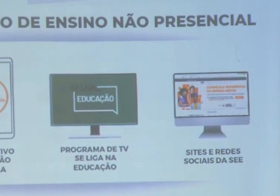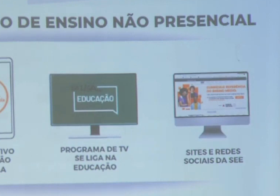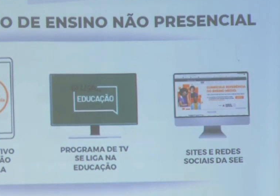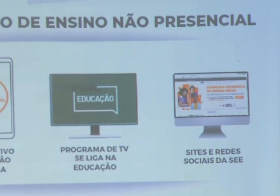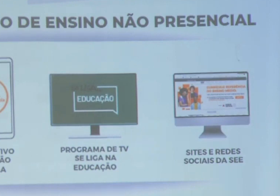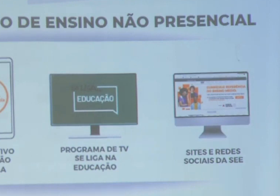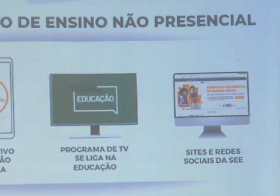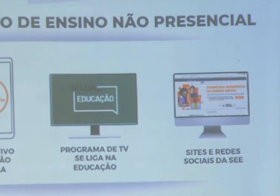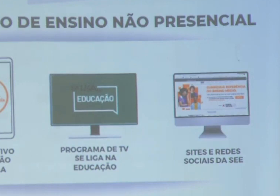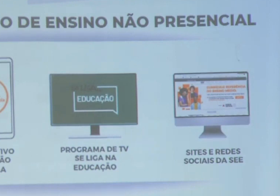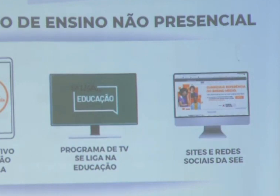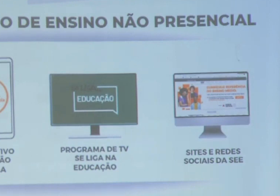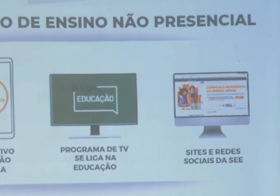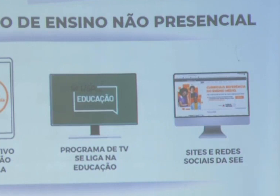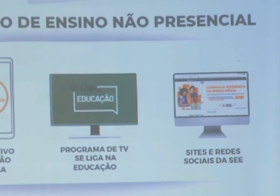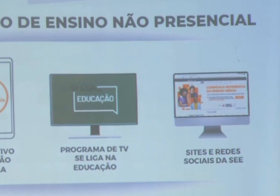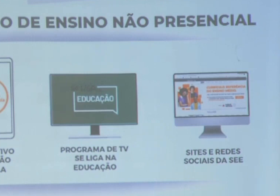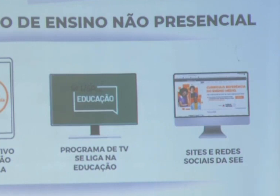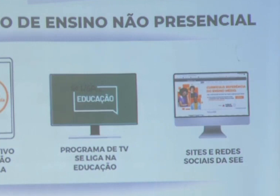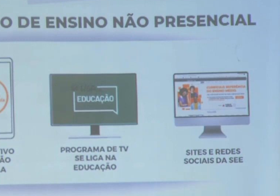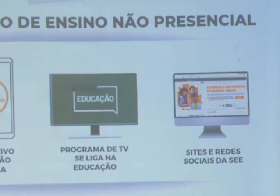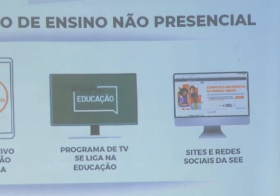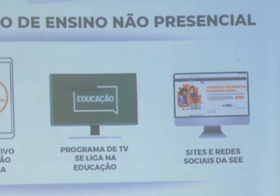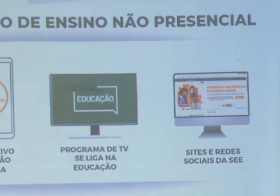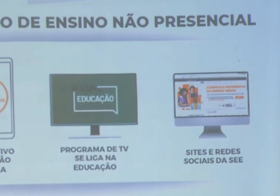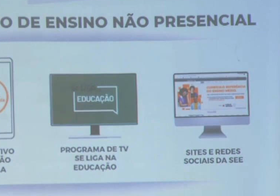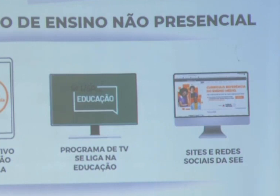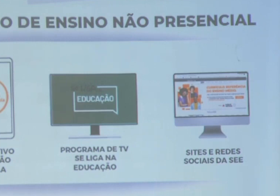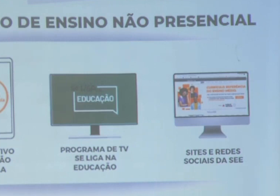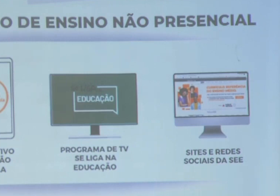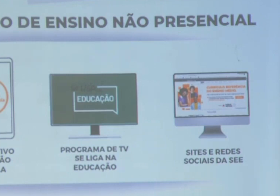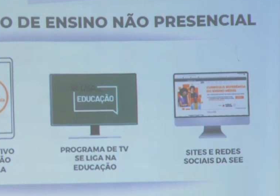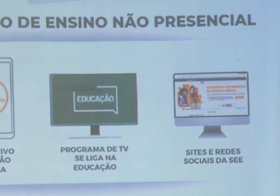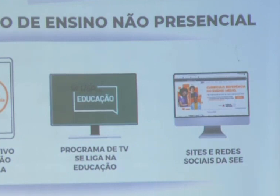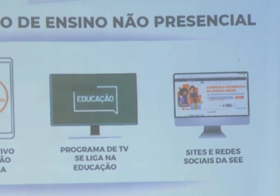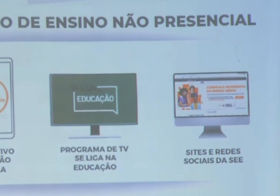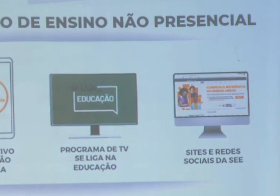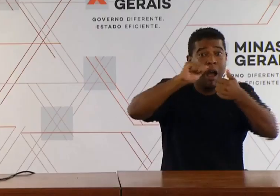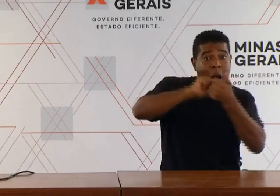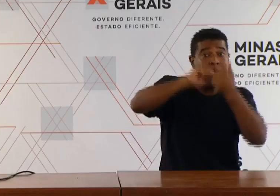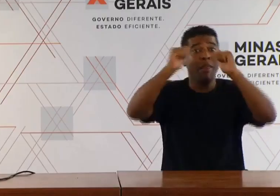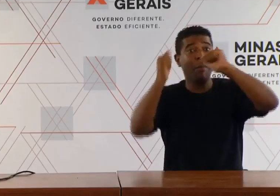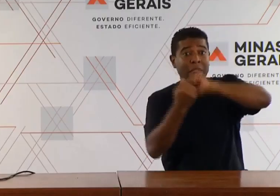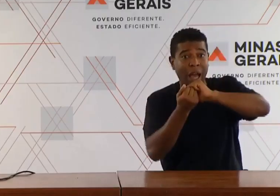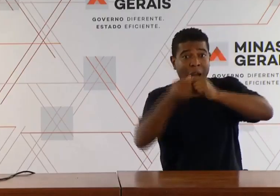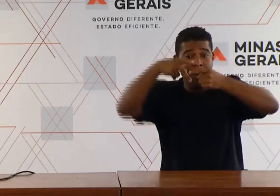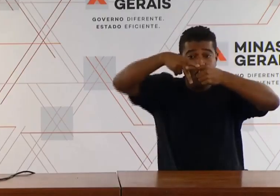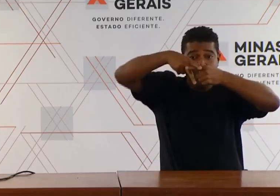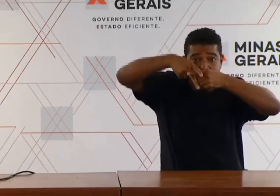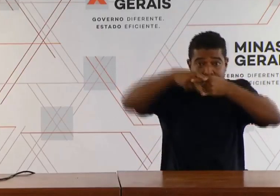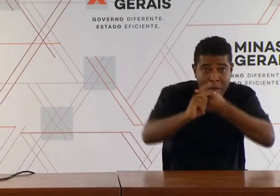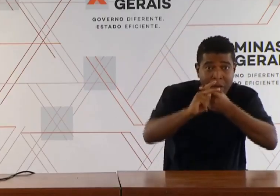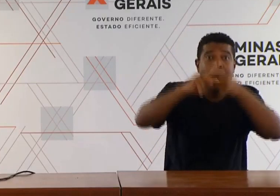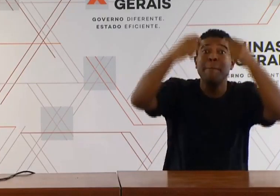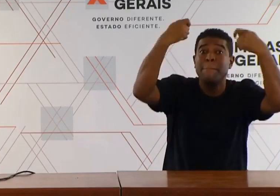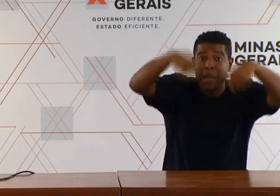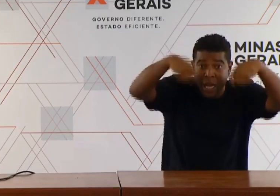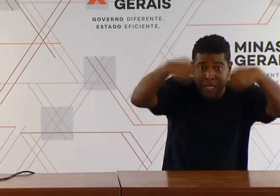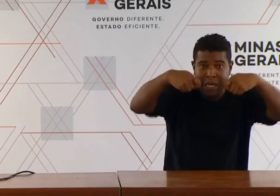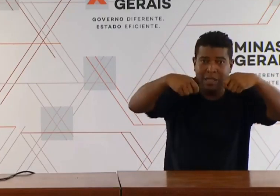bastante elogiado. E a gente está muito atento também. Qualquer necessidade de ajuste, a gente sabe, foi um processo feito de forma muito